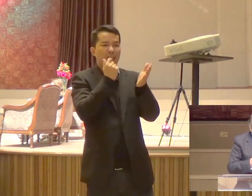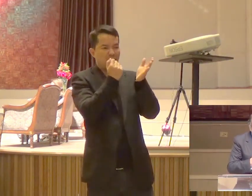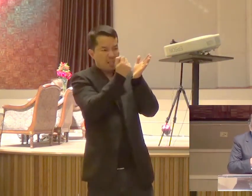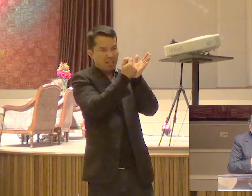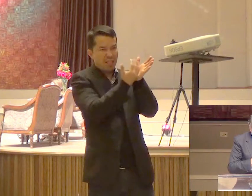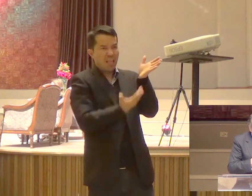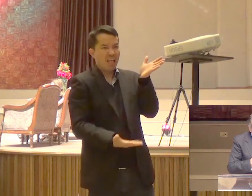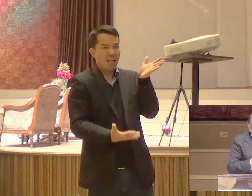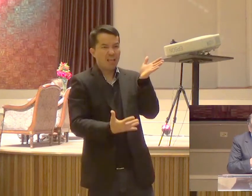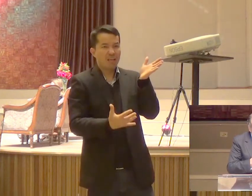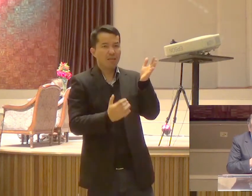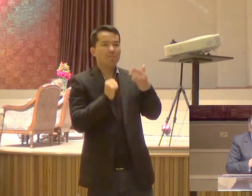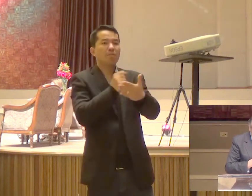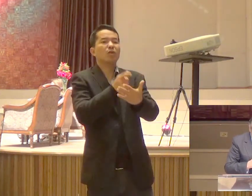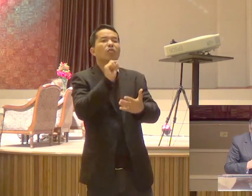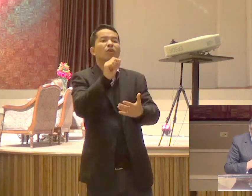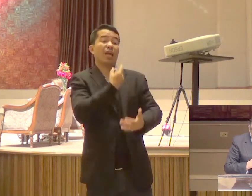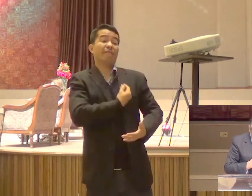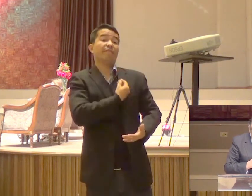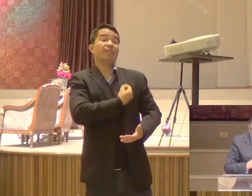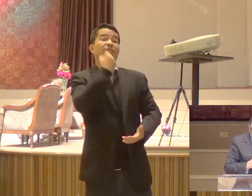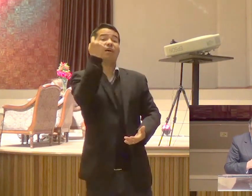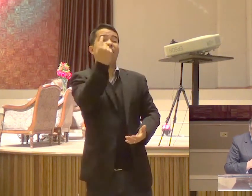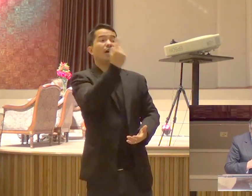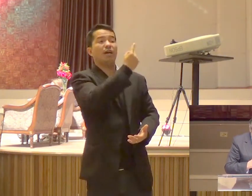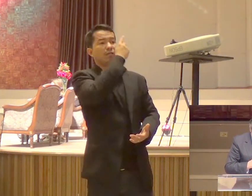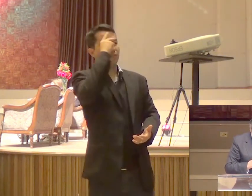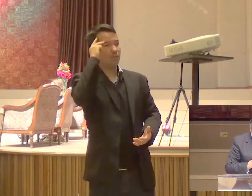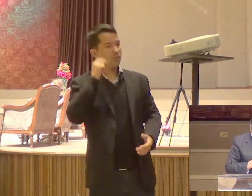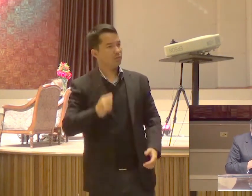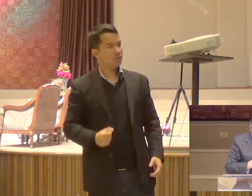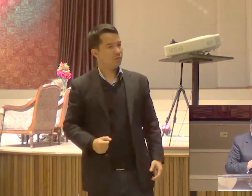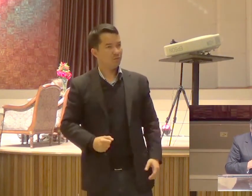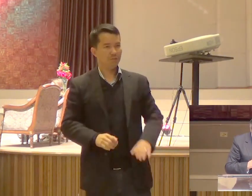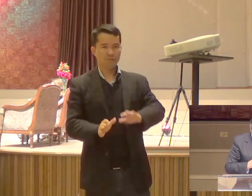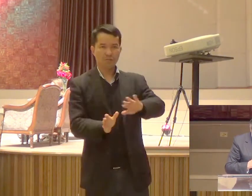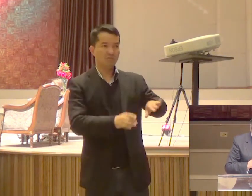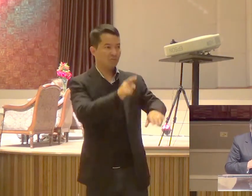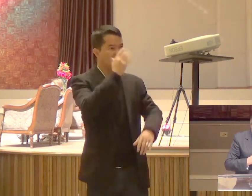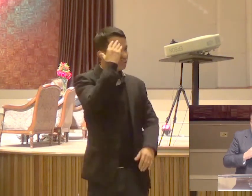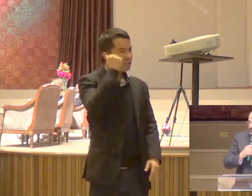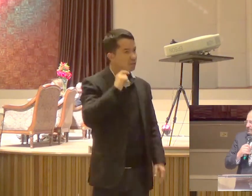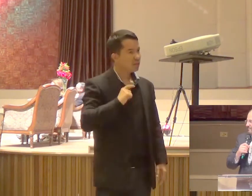Bispos Pastores Como é que é isso?